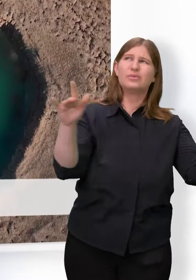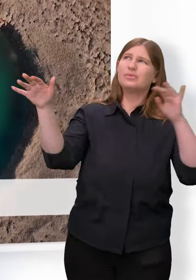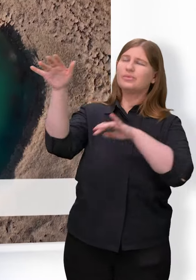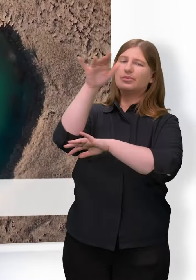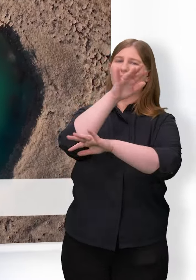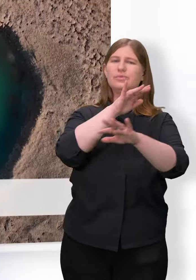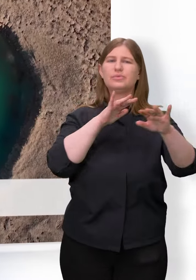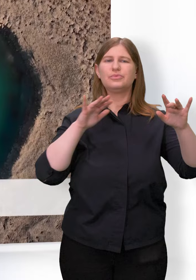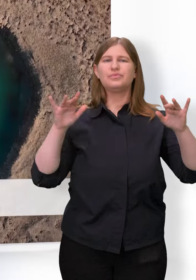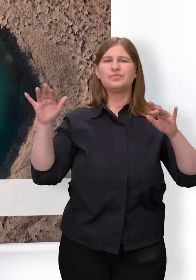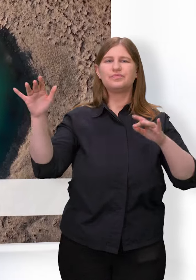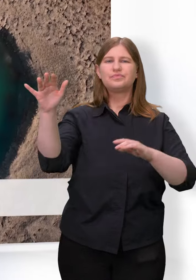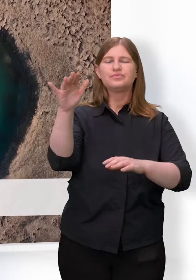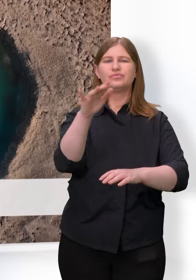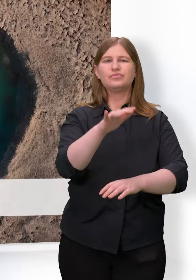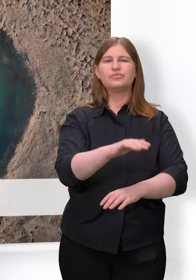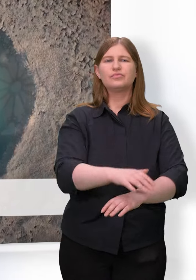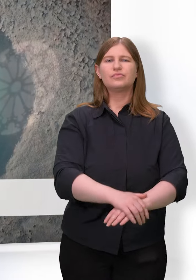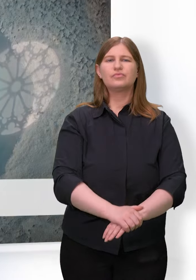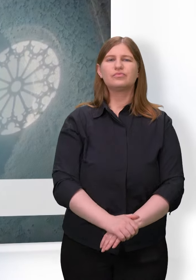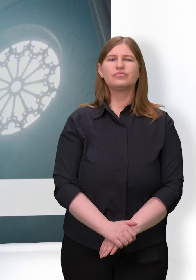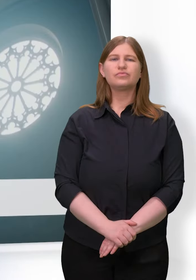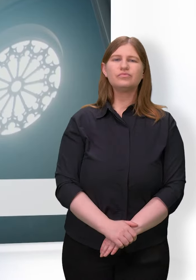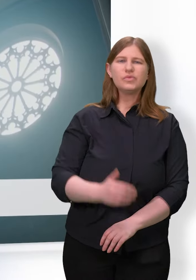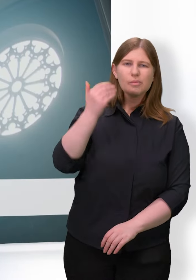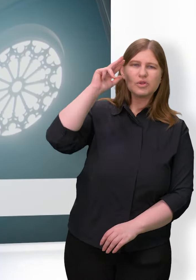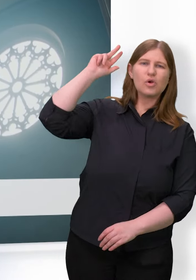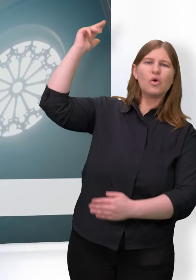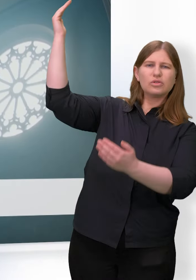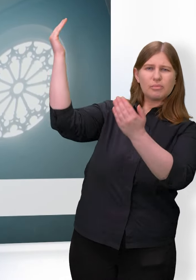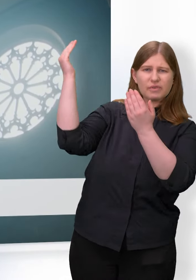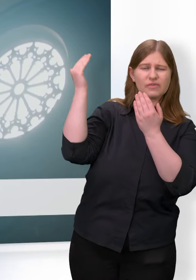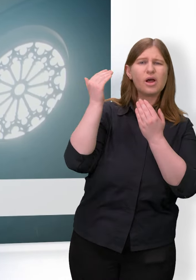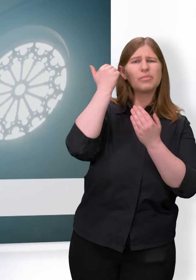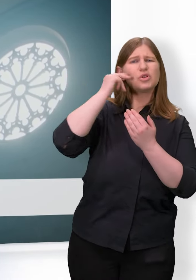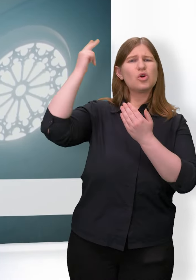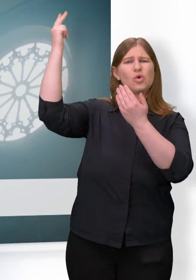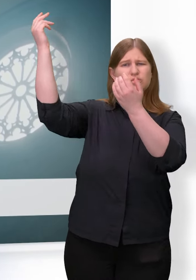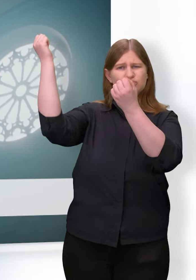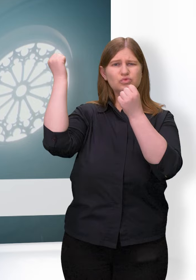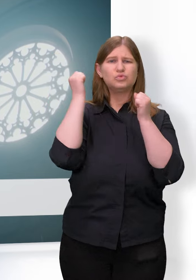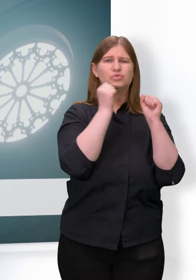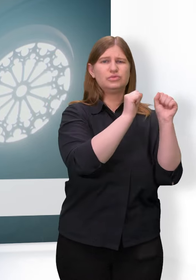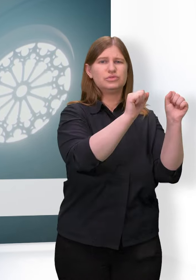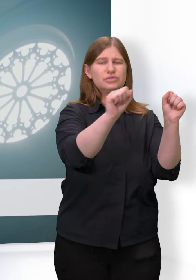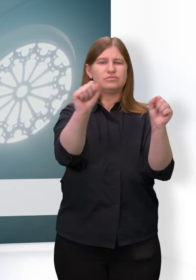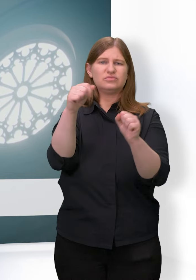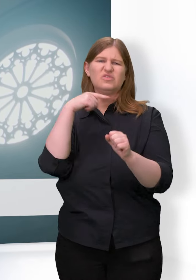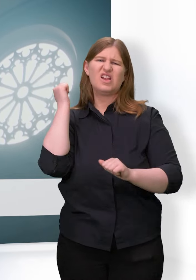Singen. Er warne uns Gott, behüte uns Gott,